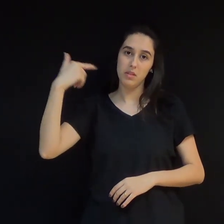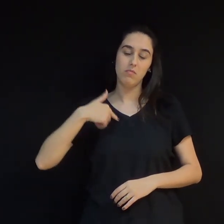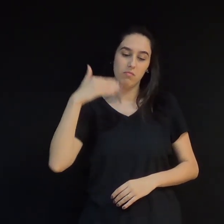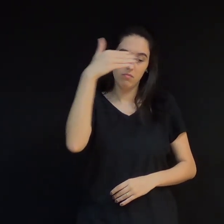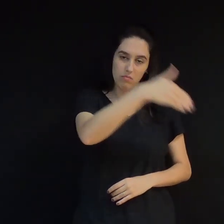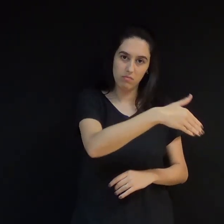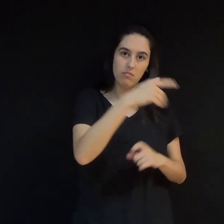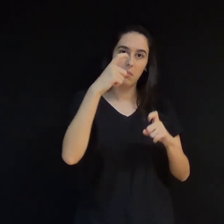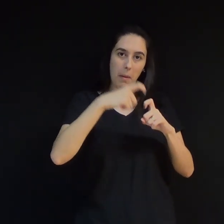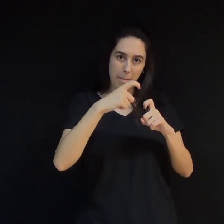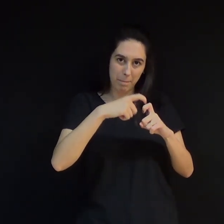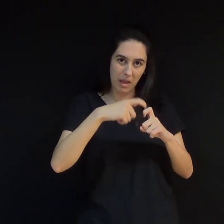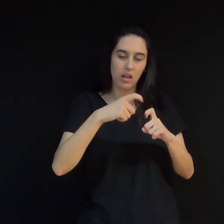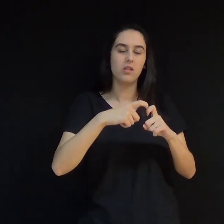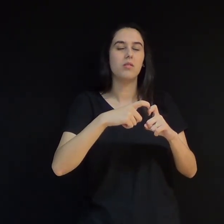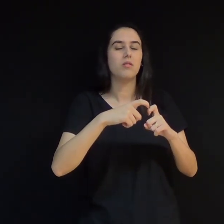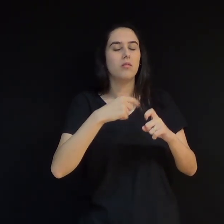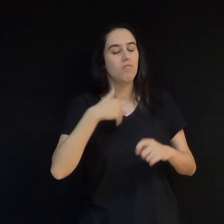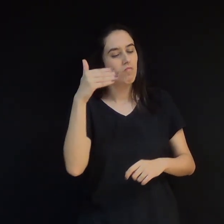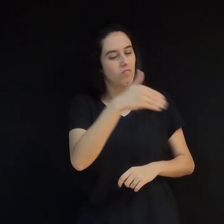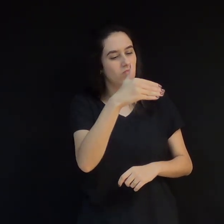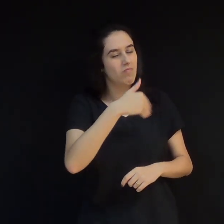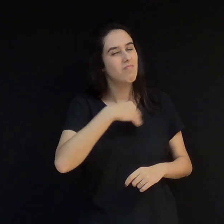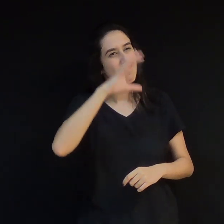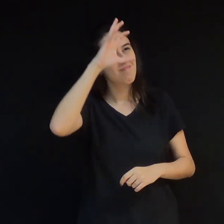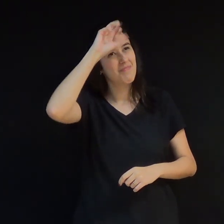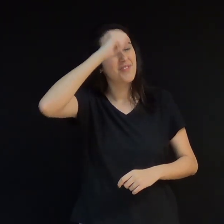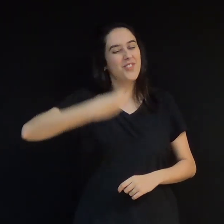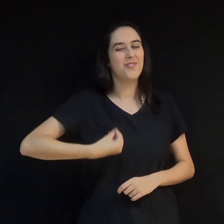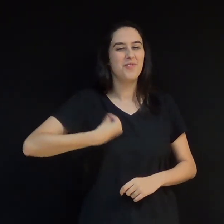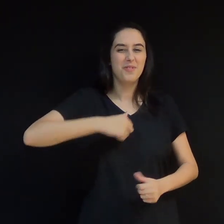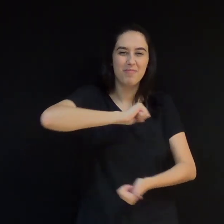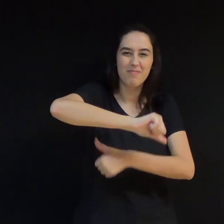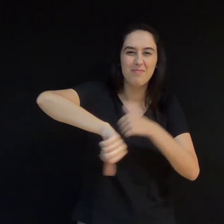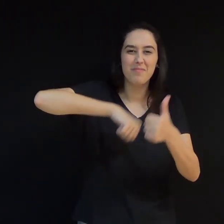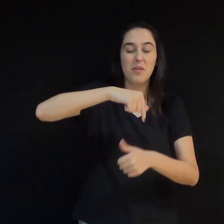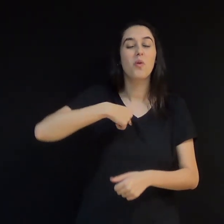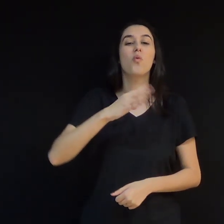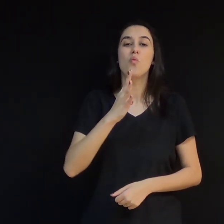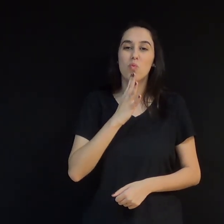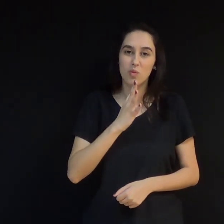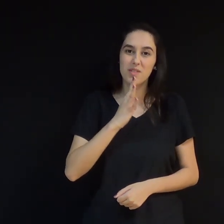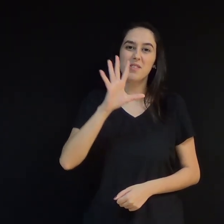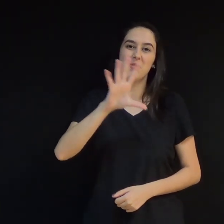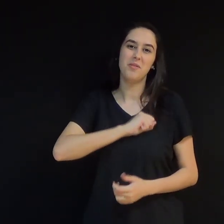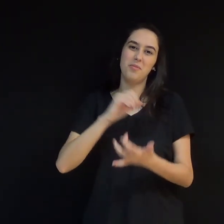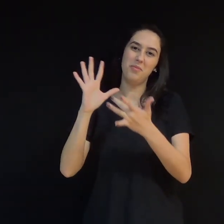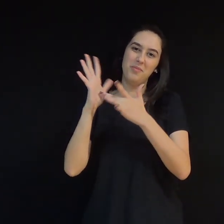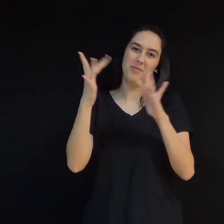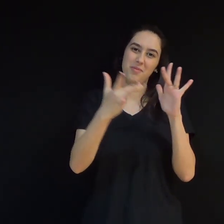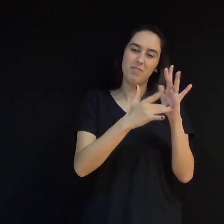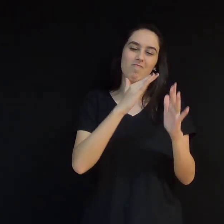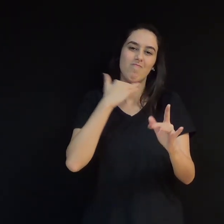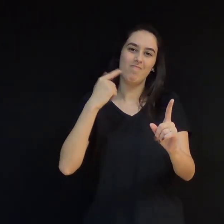que reaprendi a viver e conheci o verdadeiro amor